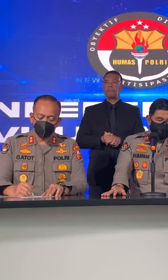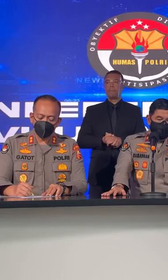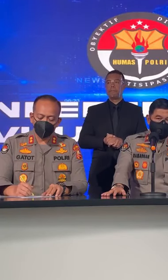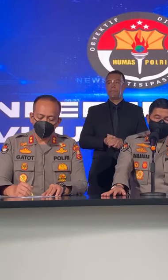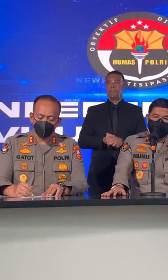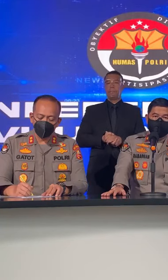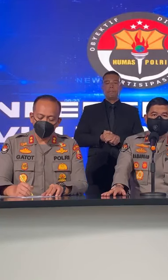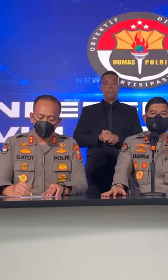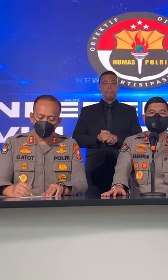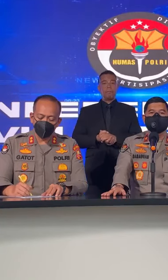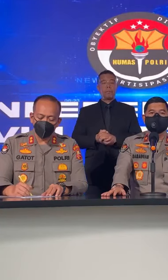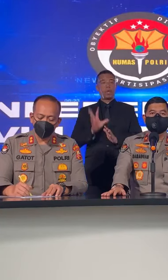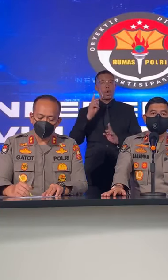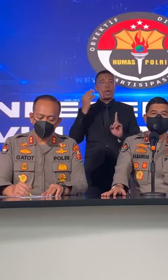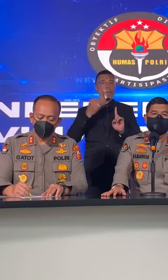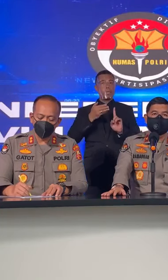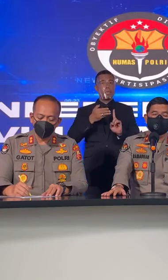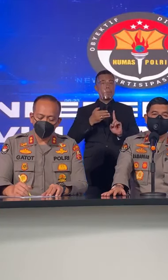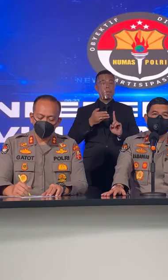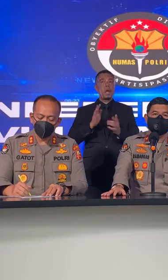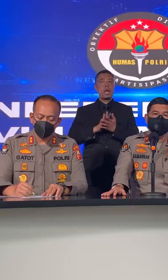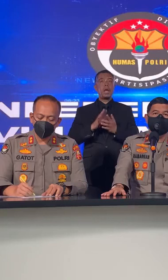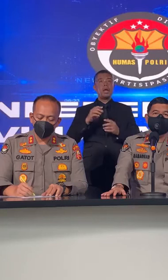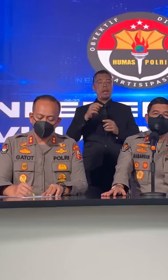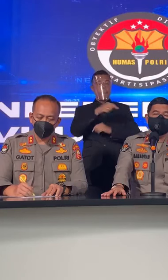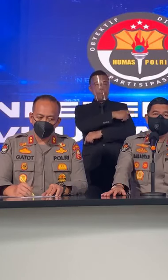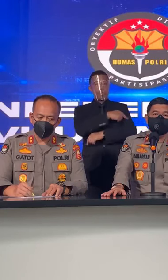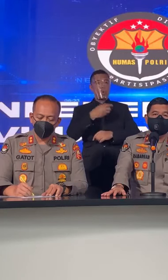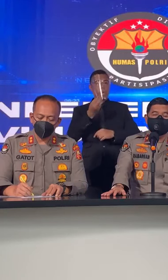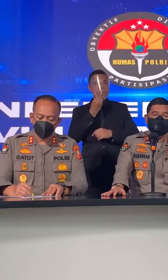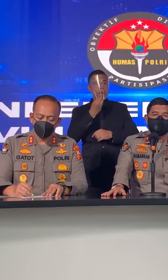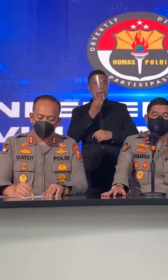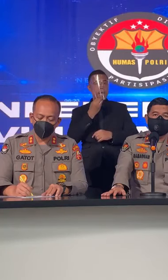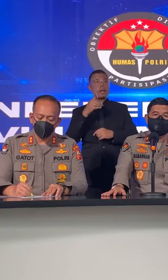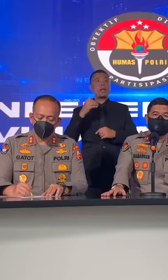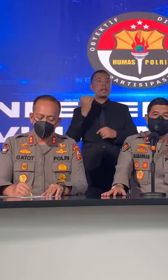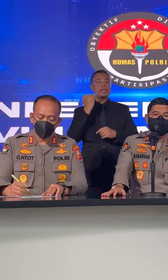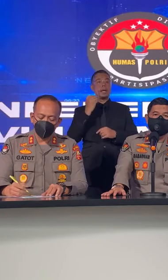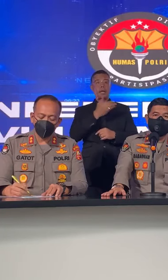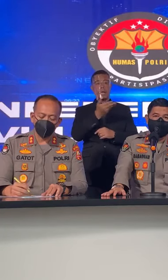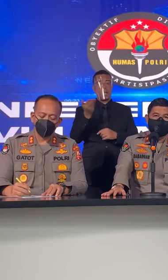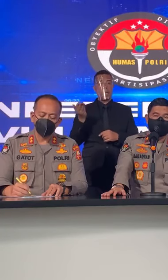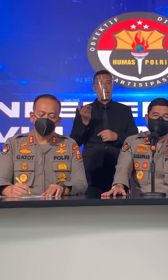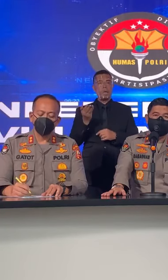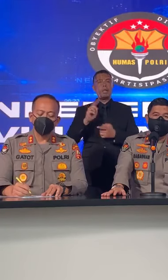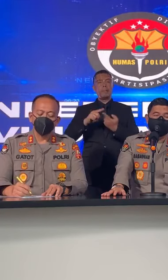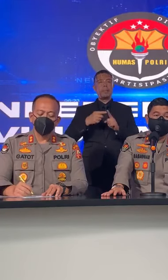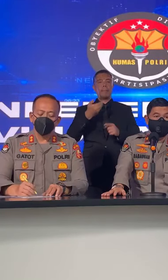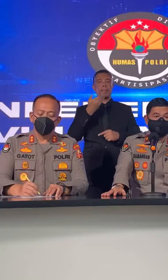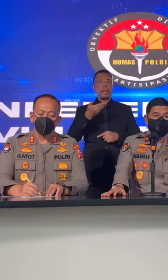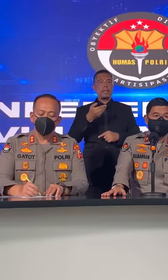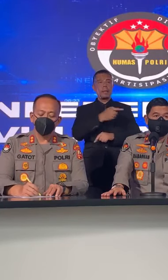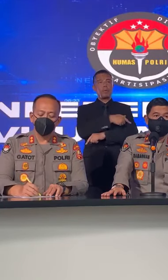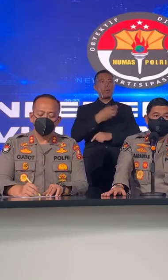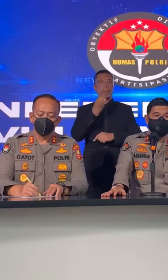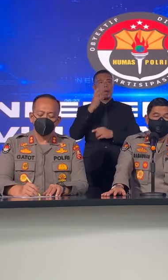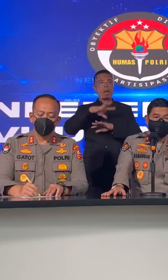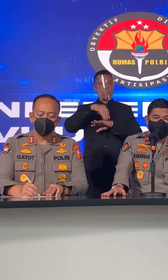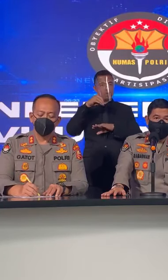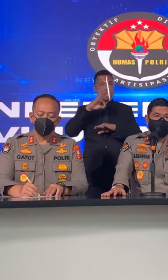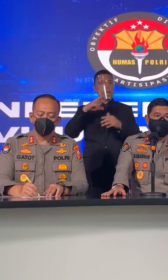Ya Prinsipnya Bahwa Satgas Pangan Yang Rekan Rekan Tanyakan Bahwa Satgas Pangan Pusat